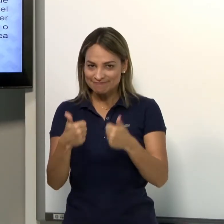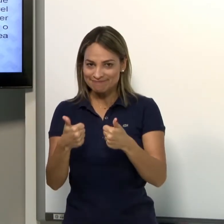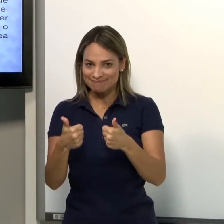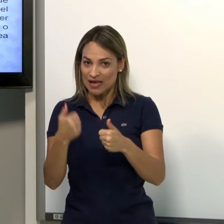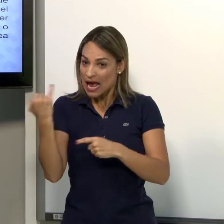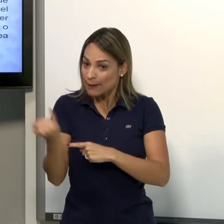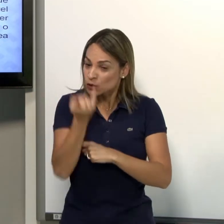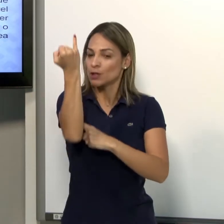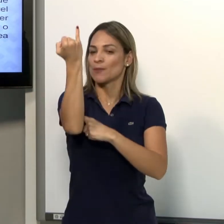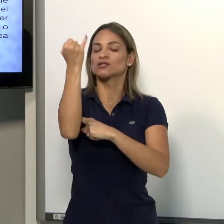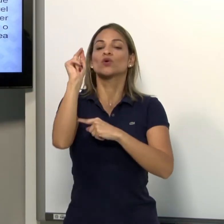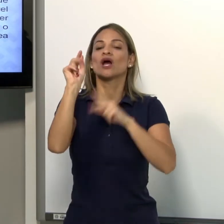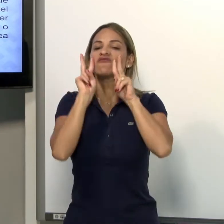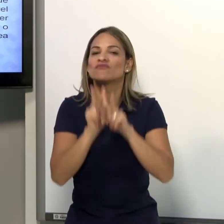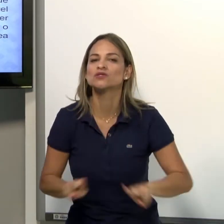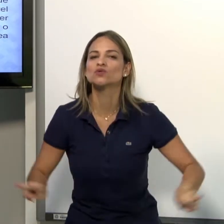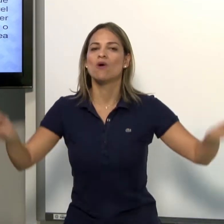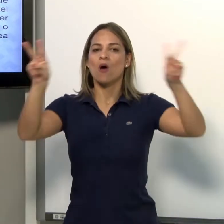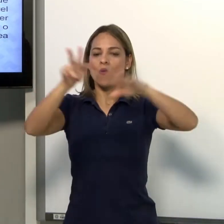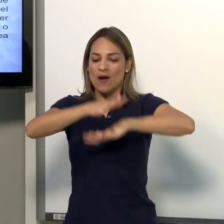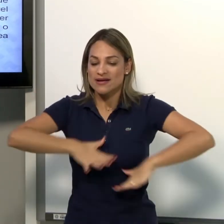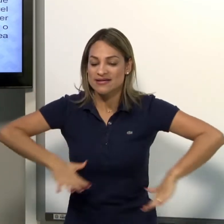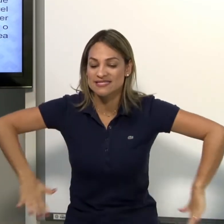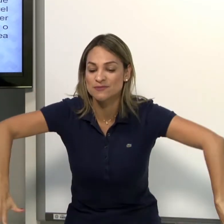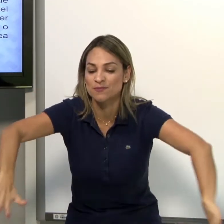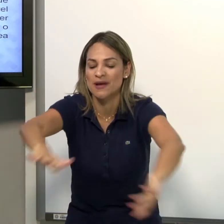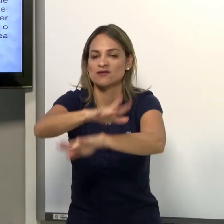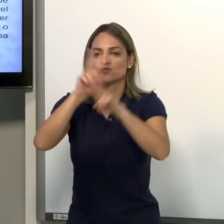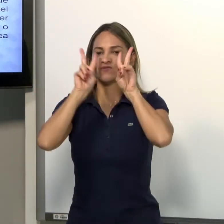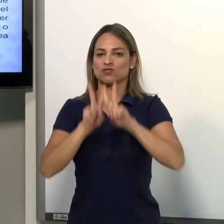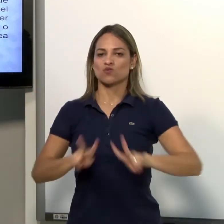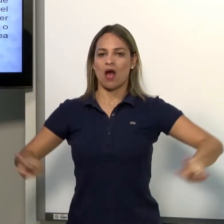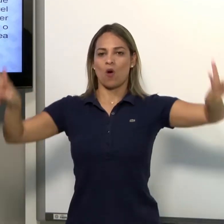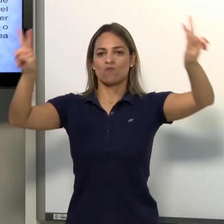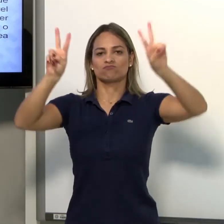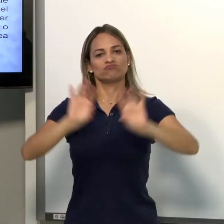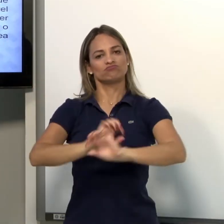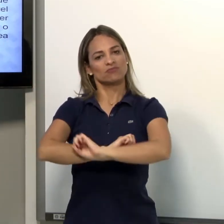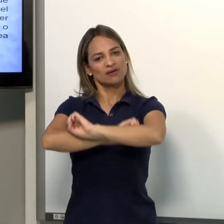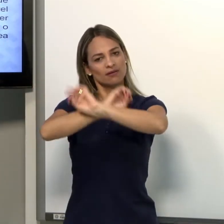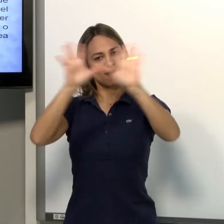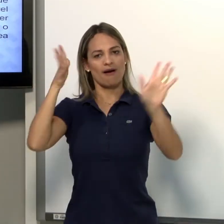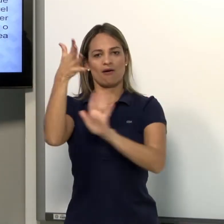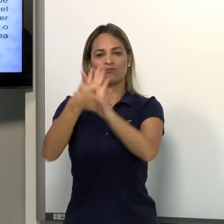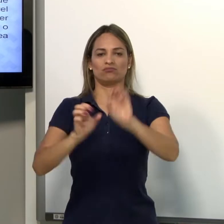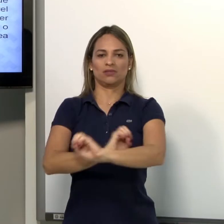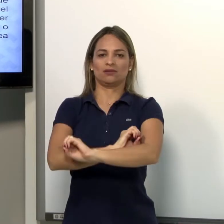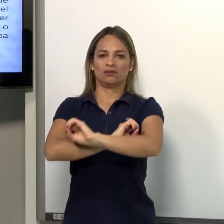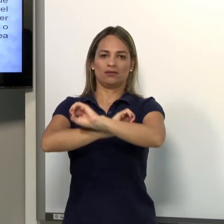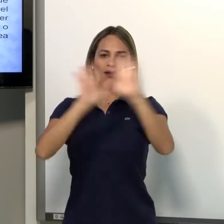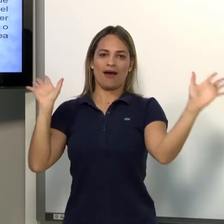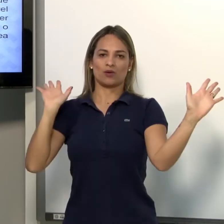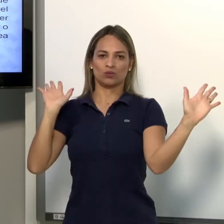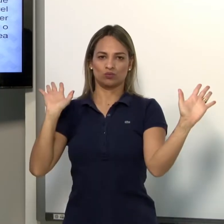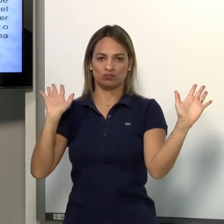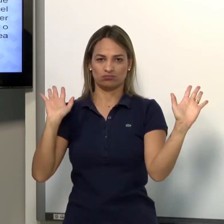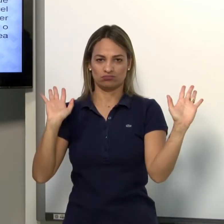espaço neutro. E é muito importante porque é um espaço visual. Então, deve ser sinalizado de forma